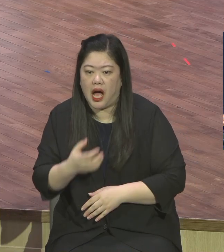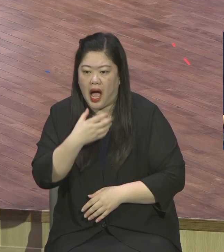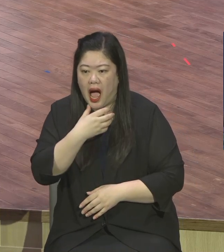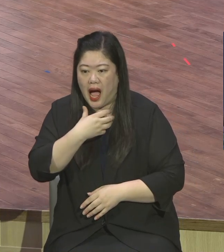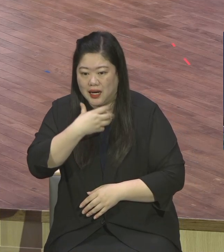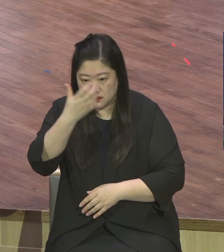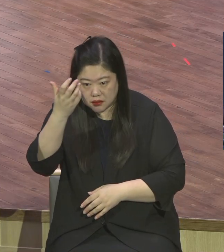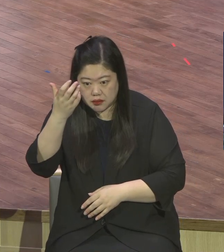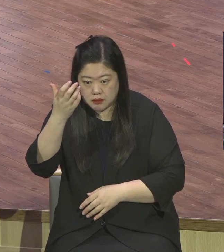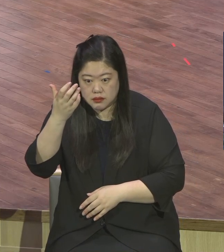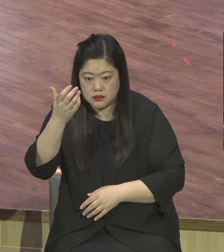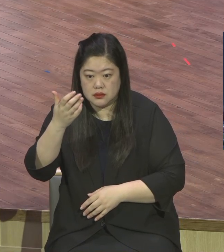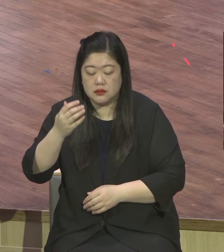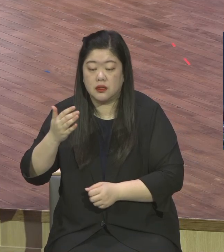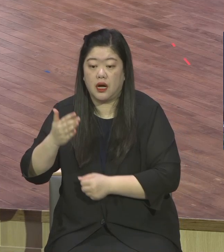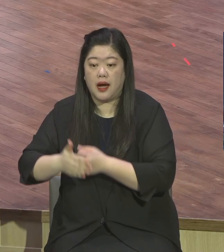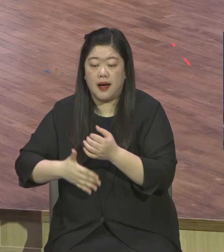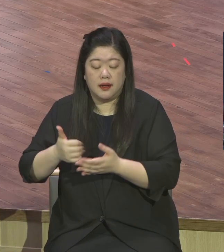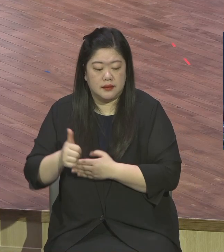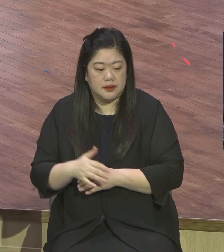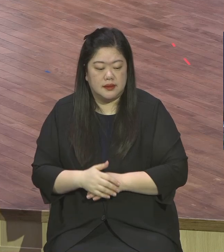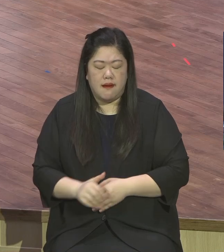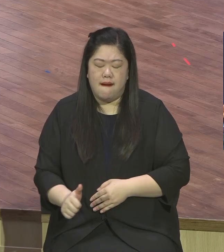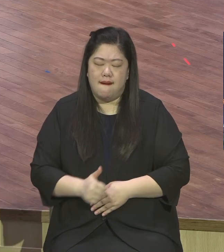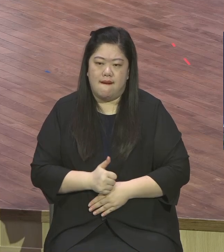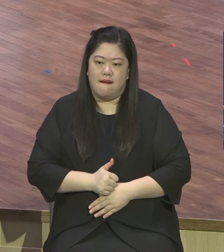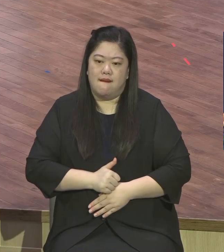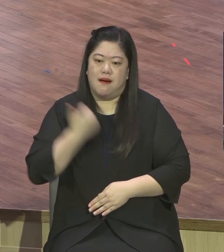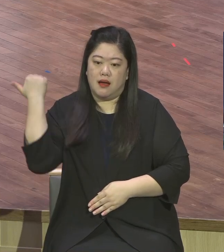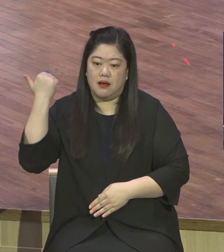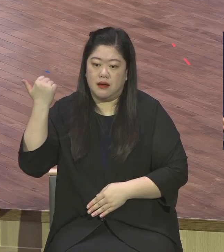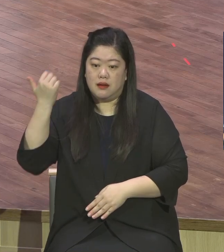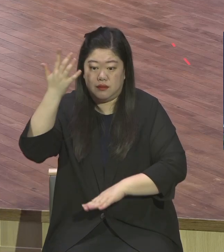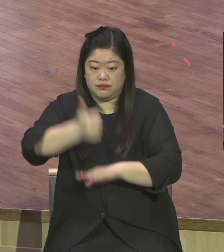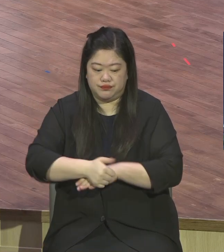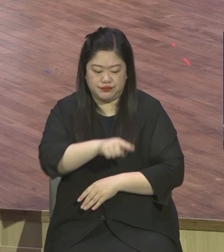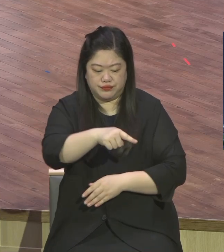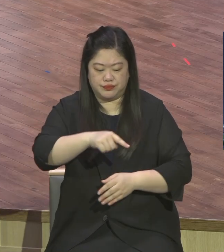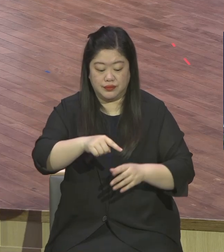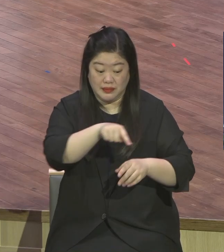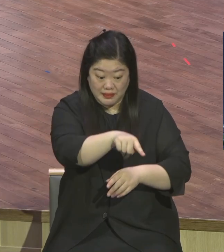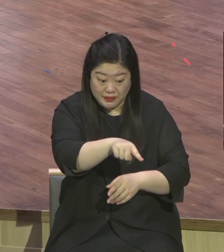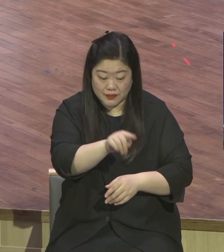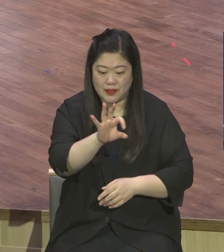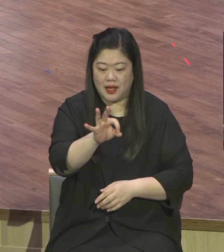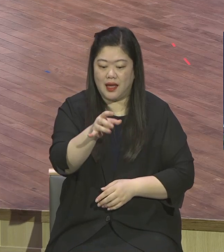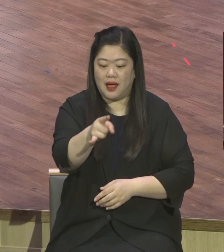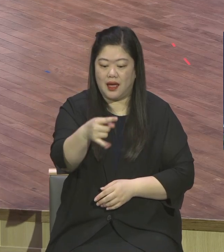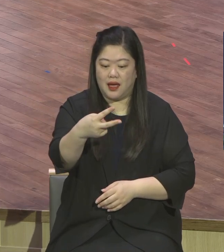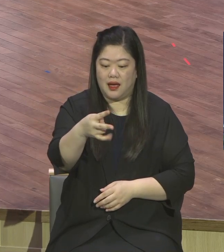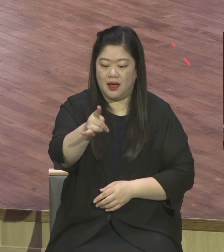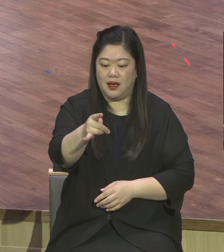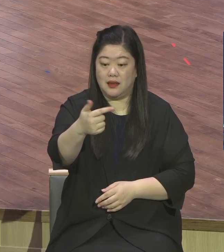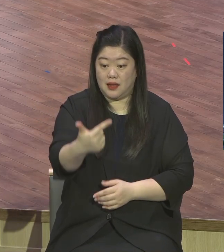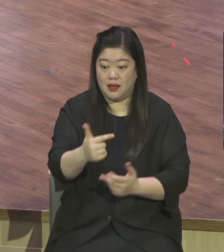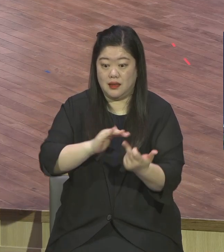따라가 마귀 시기는 들었어 하나님은 올 수가 없어 그때부터 온갖 죽음과